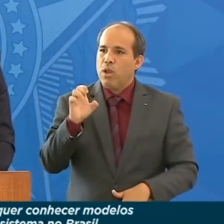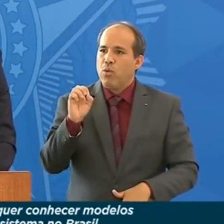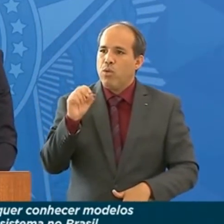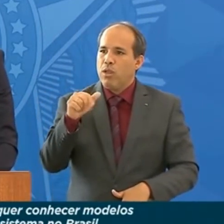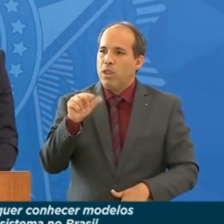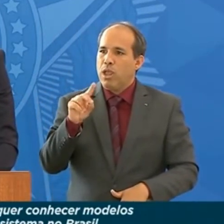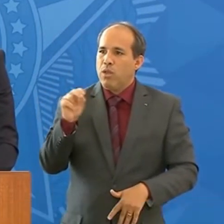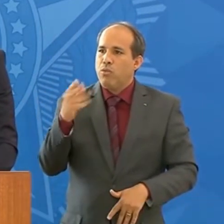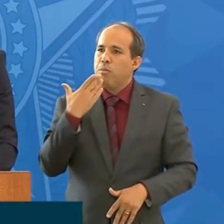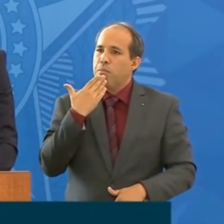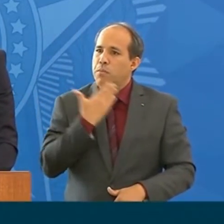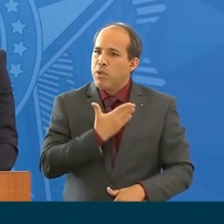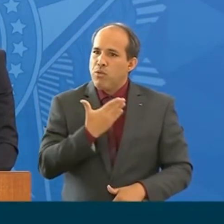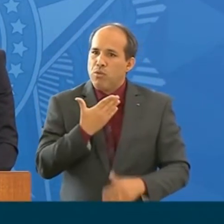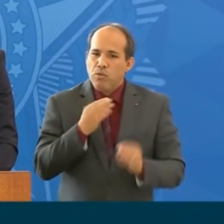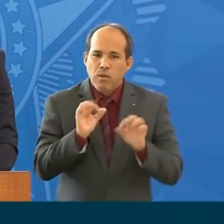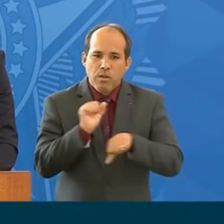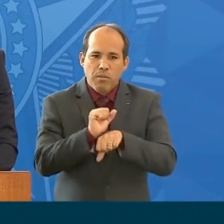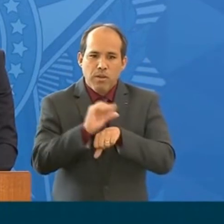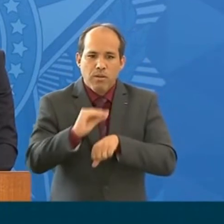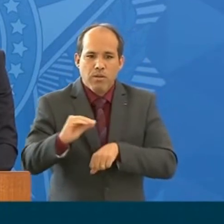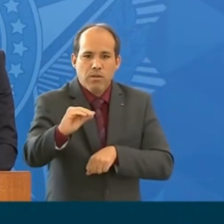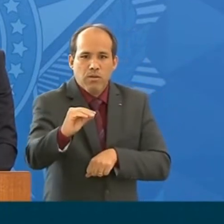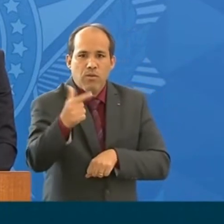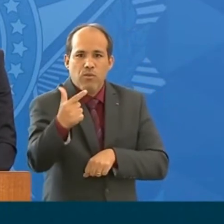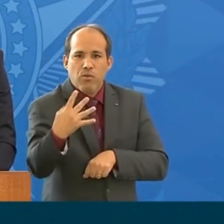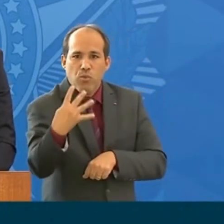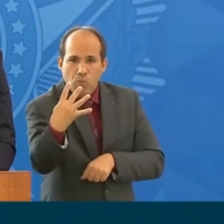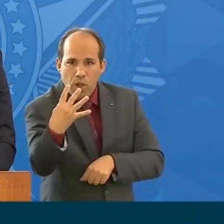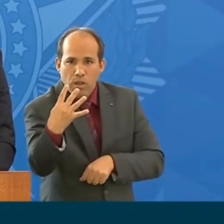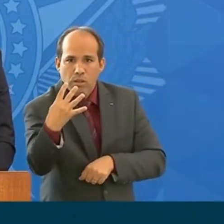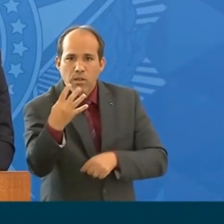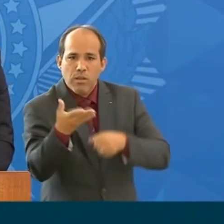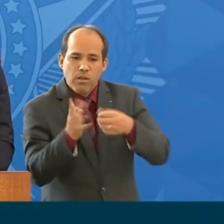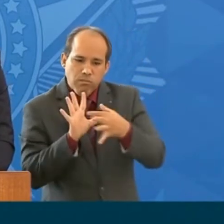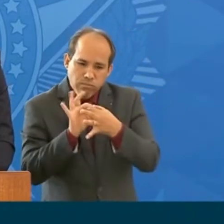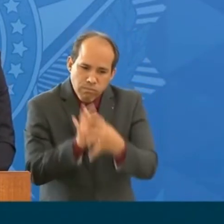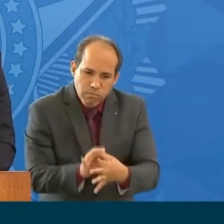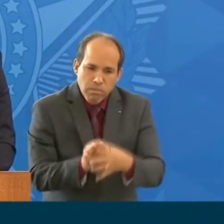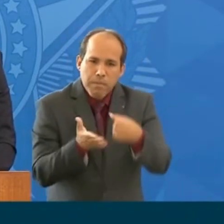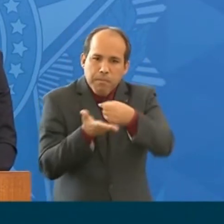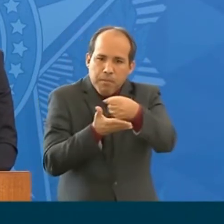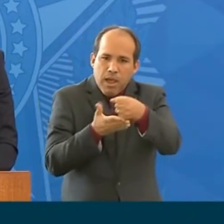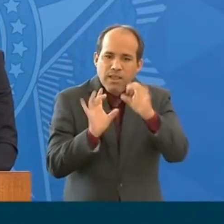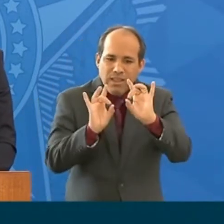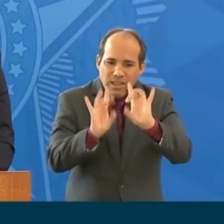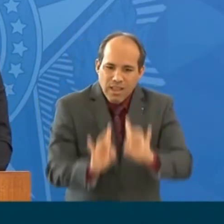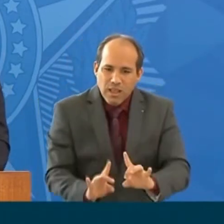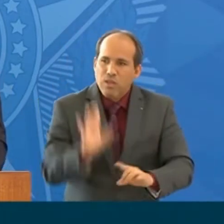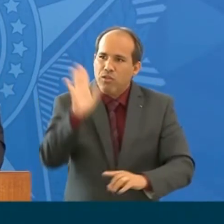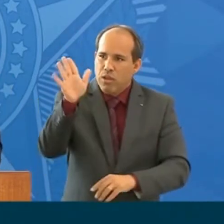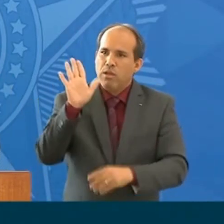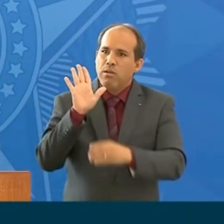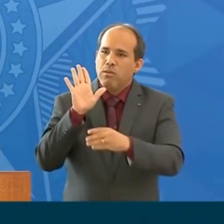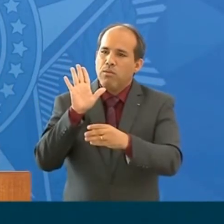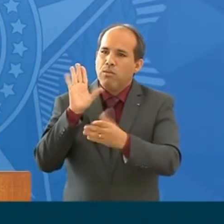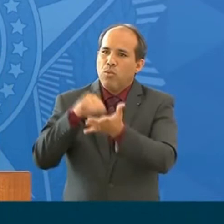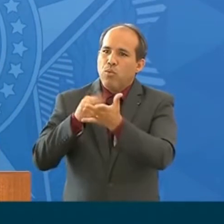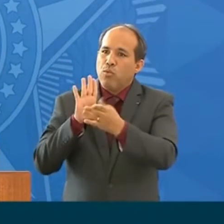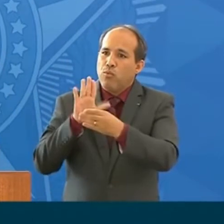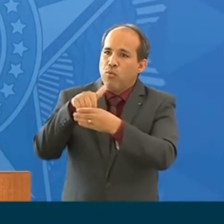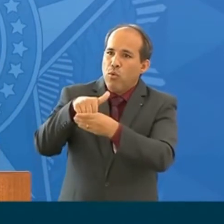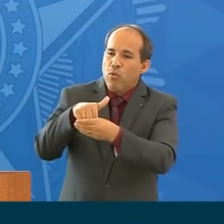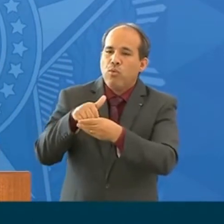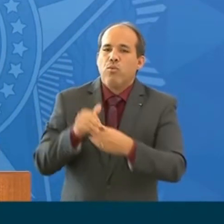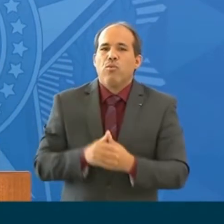para o dia 24 para analisar outros pontos, já adiantou o voto dele em relação